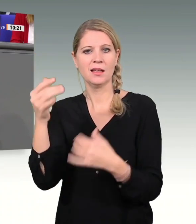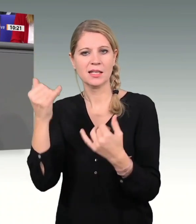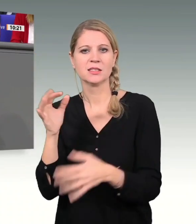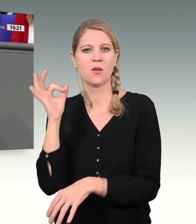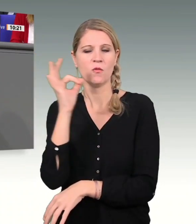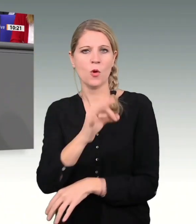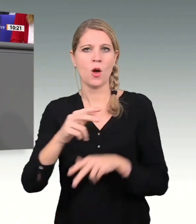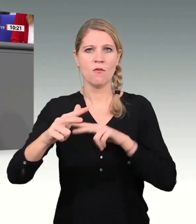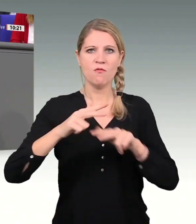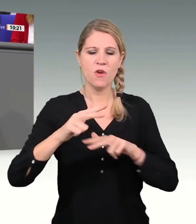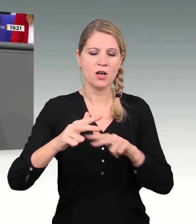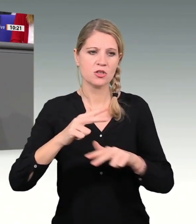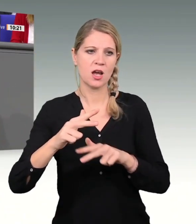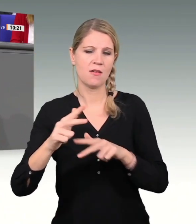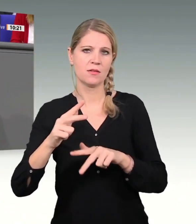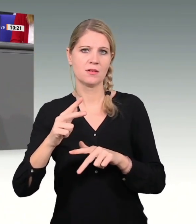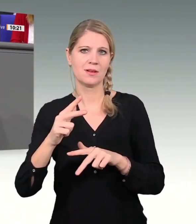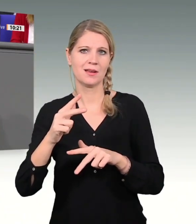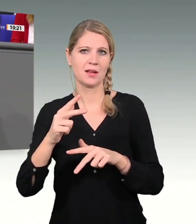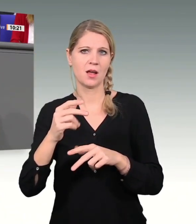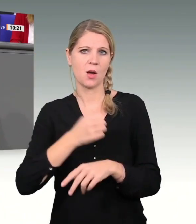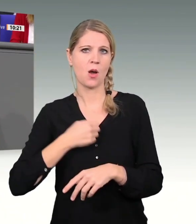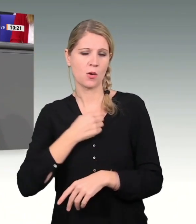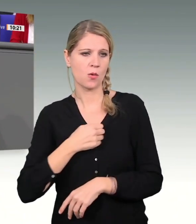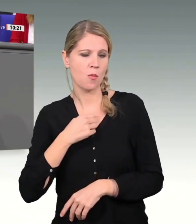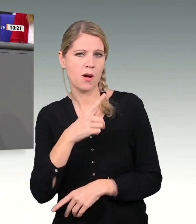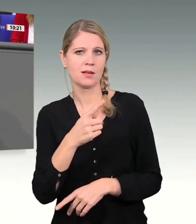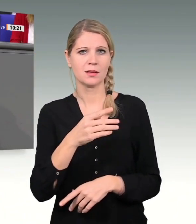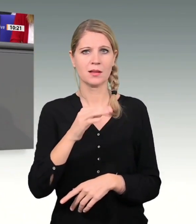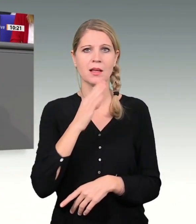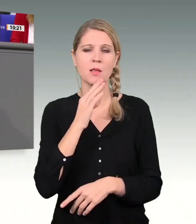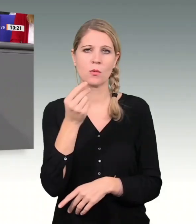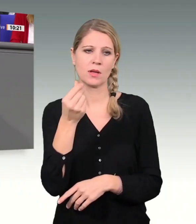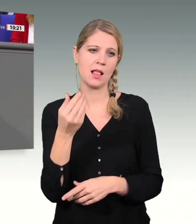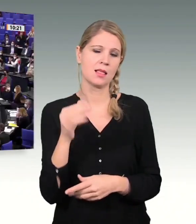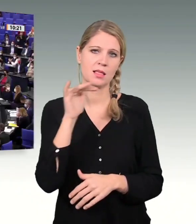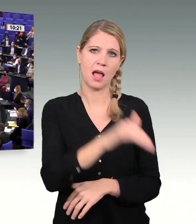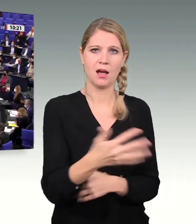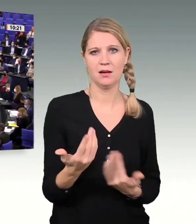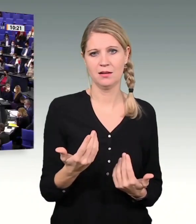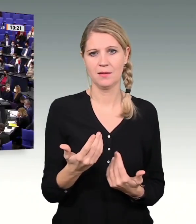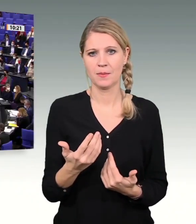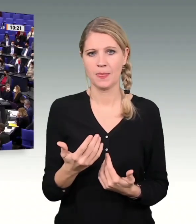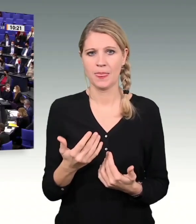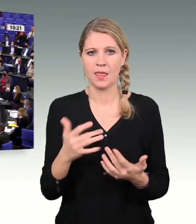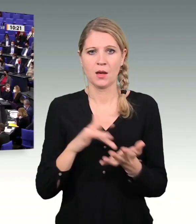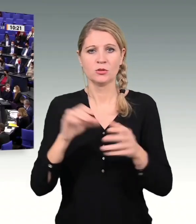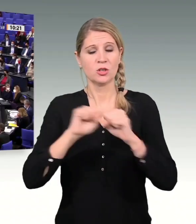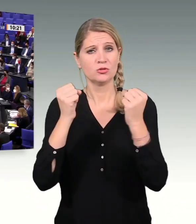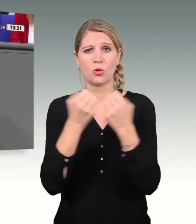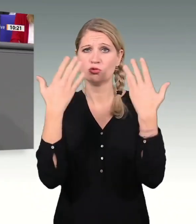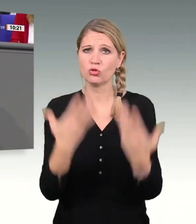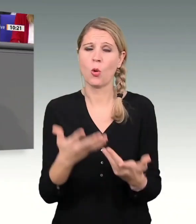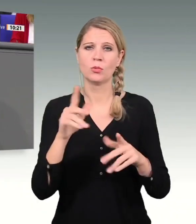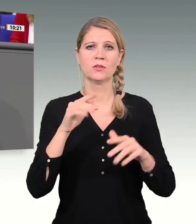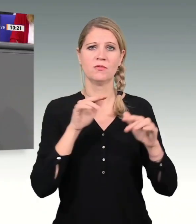Liebe Kolleginnen und Kollegen, gerade weil die Situation so ist, wie sie ist, müssen wir die wirtschaftlichen Auswirkungen weiterhin genau im